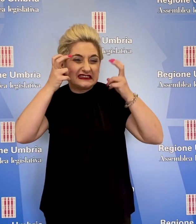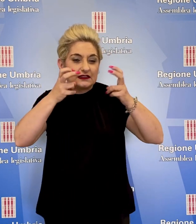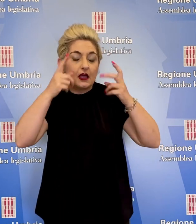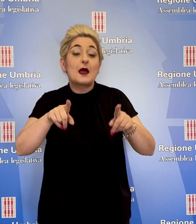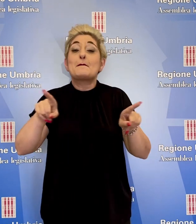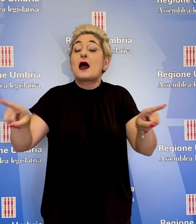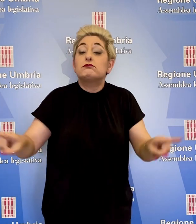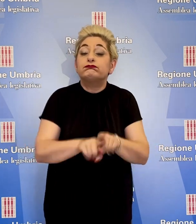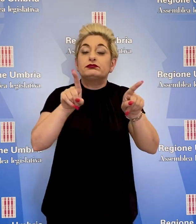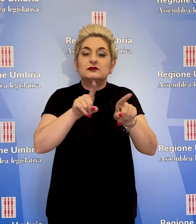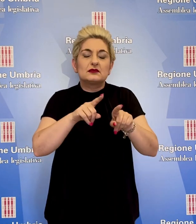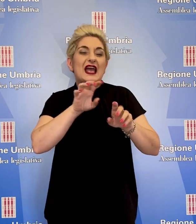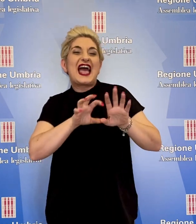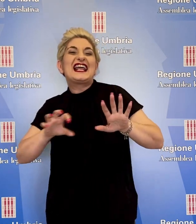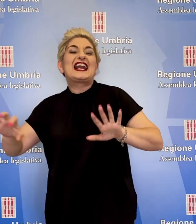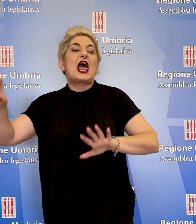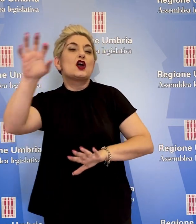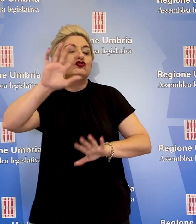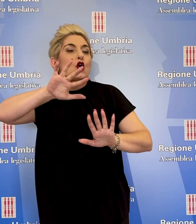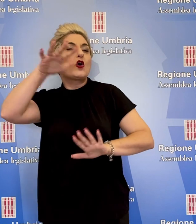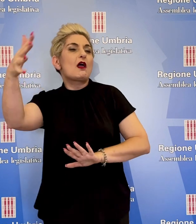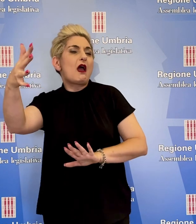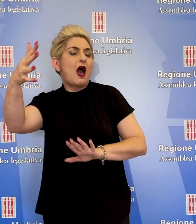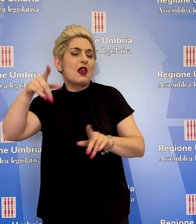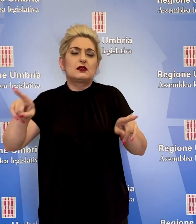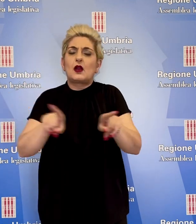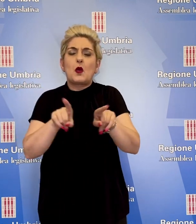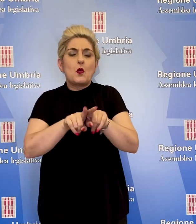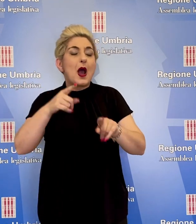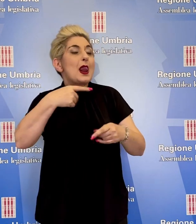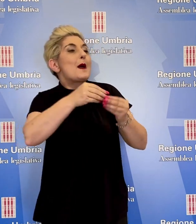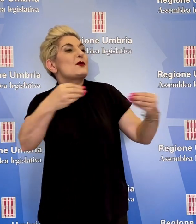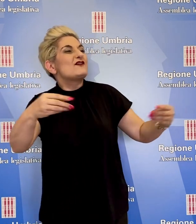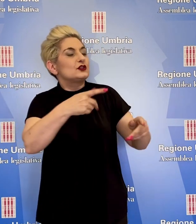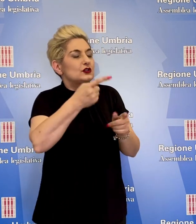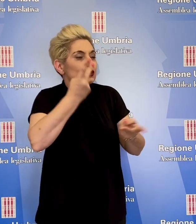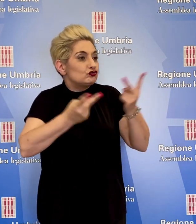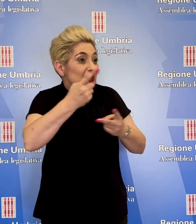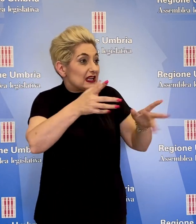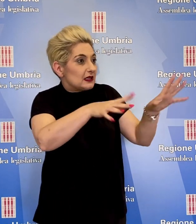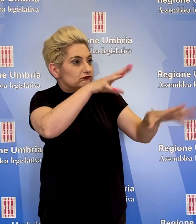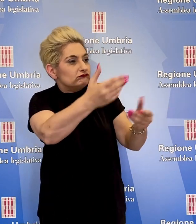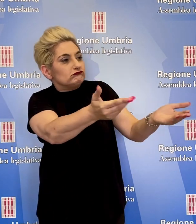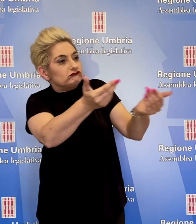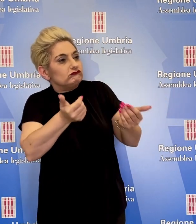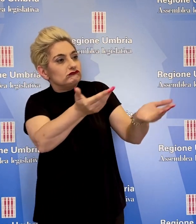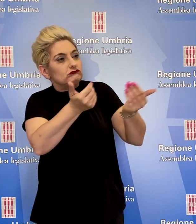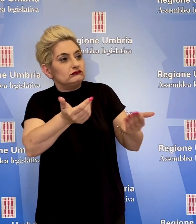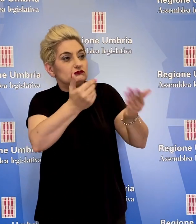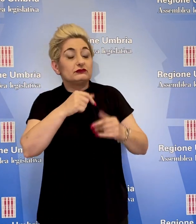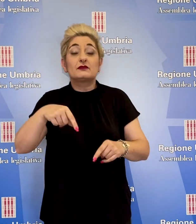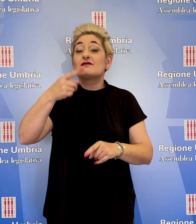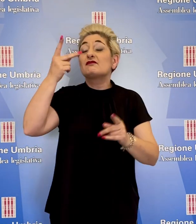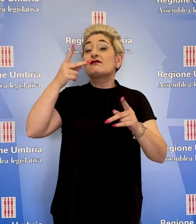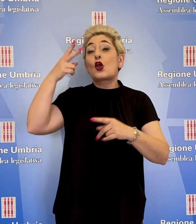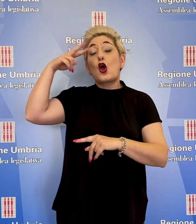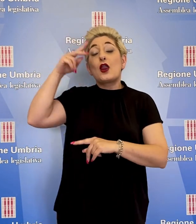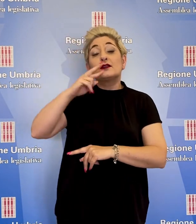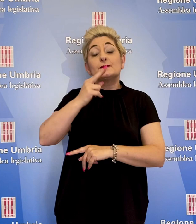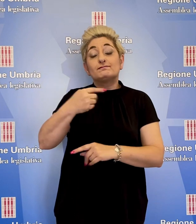cercato di accaparrarsi i professionisti, anche le altre regioni. Noi, ha detto Coletto, scontiamo un Vumus gravissimo. C